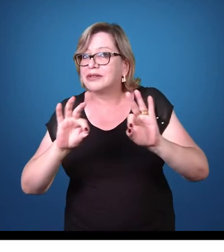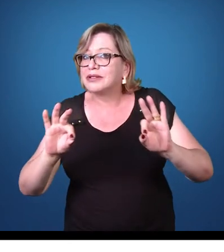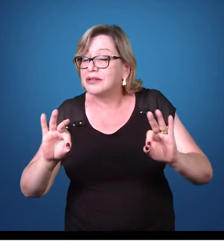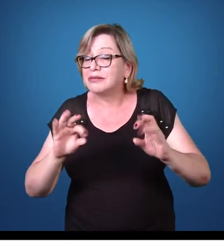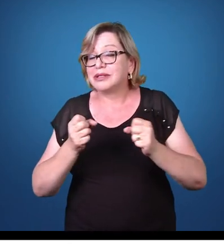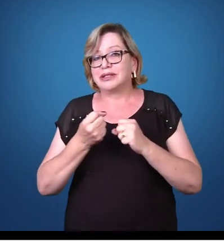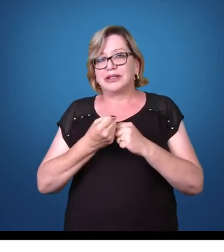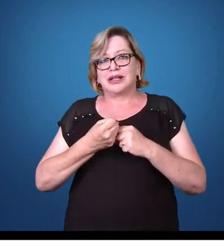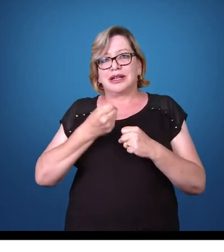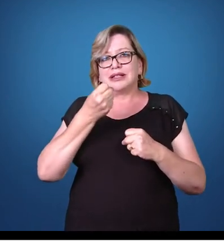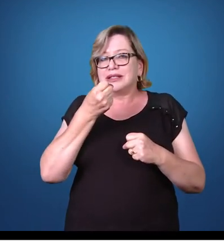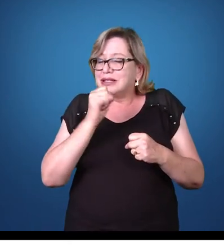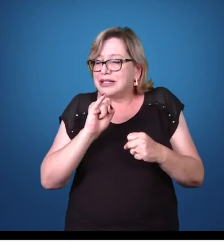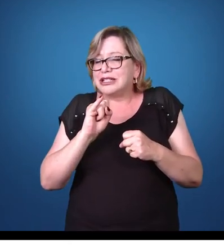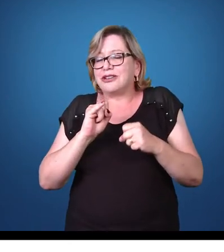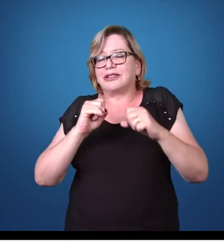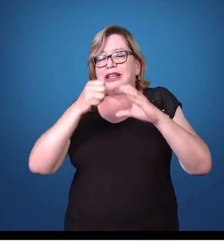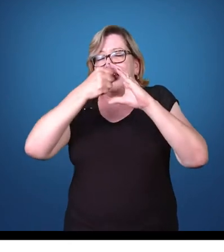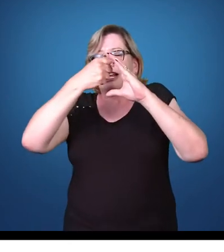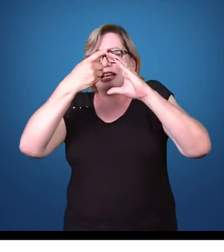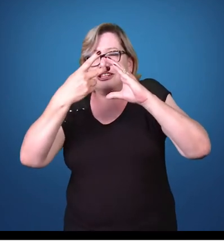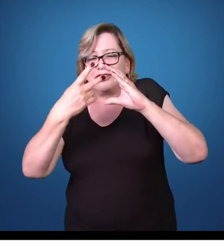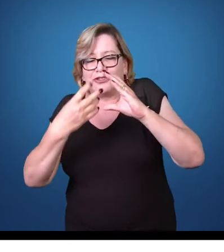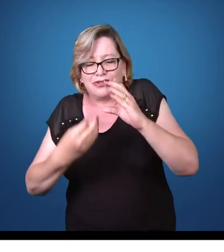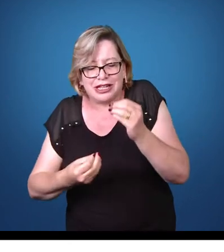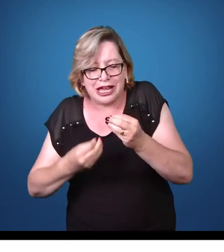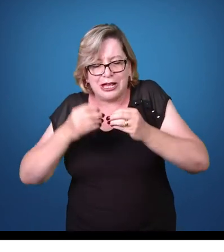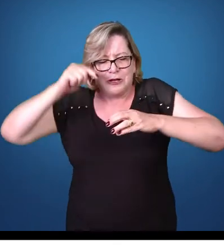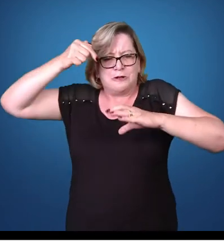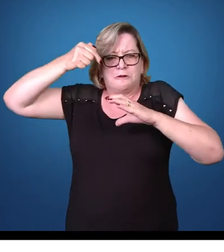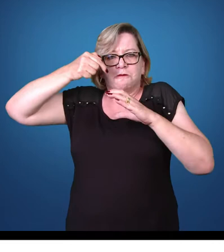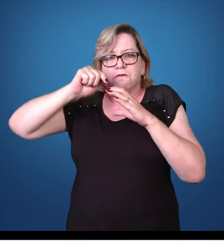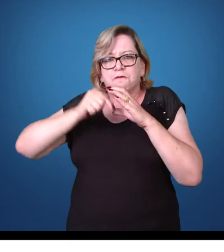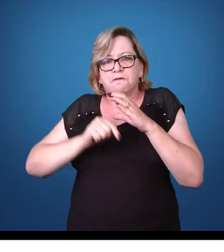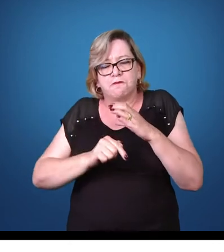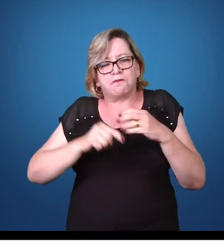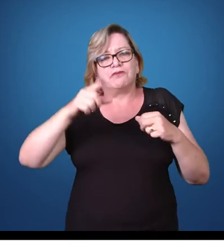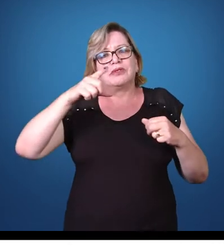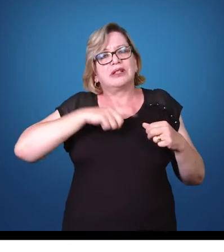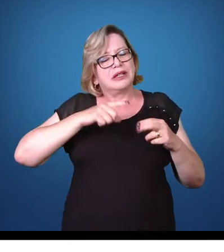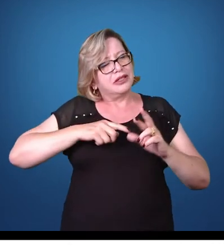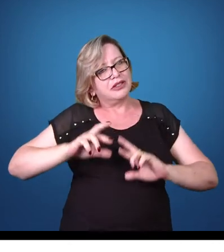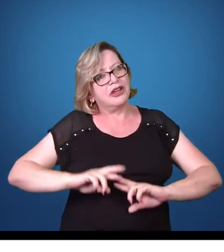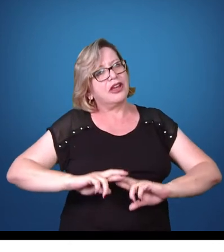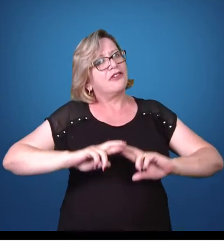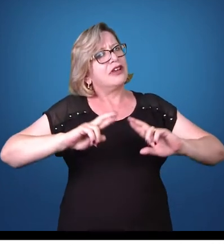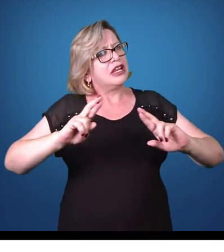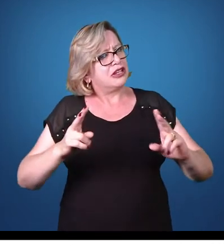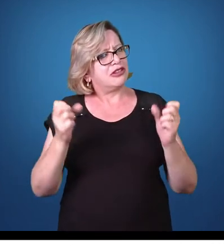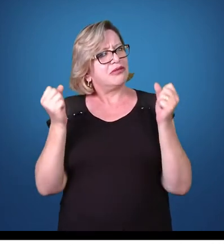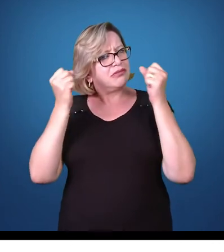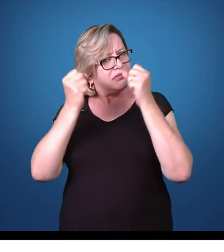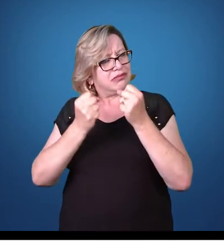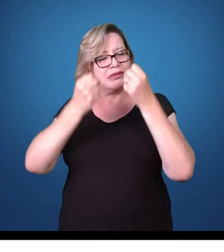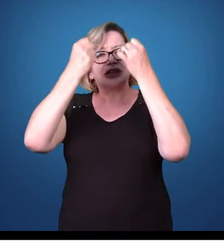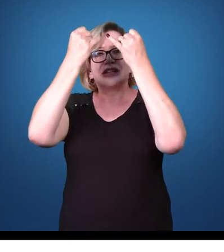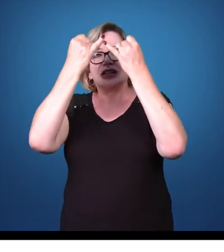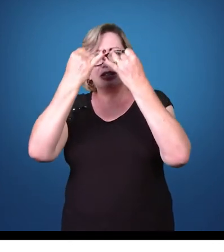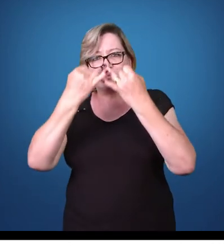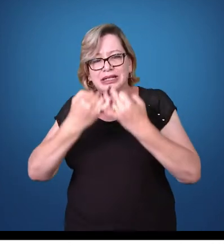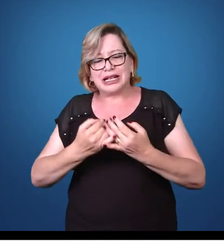formos classificar para fins taxonômicos, podemos dizer que os organismos